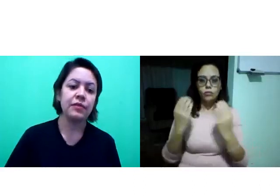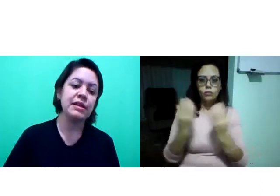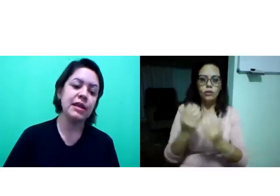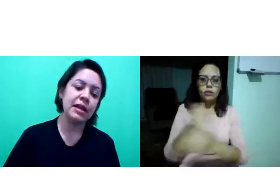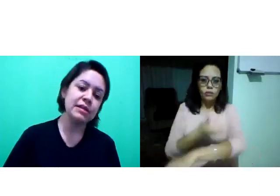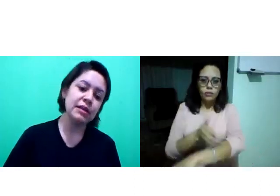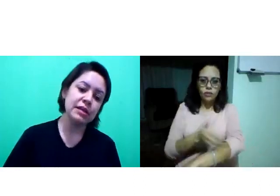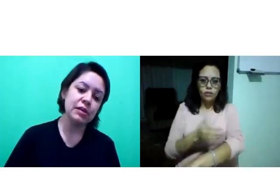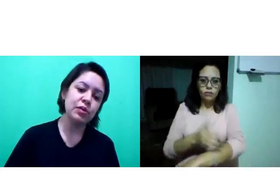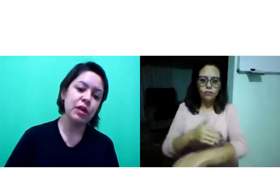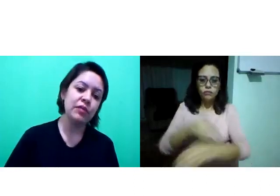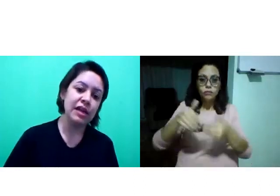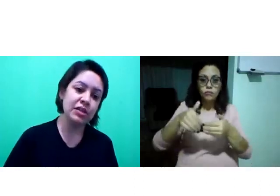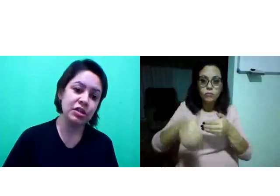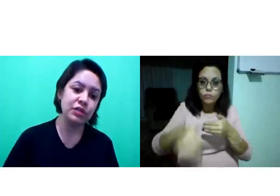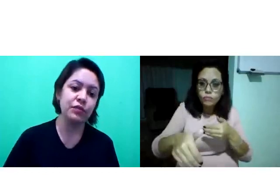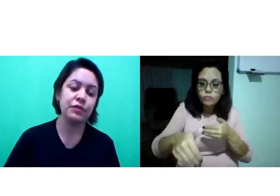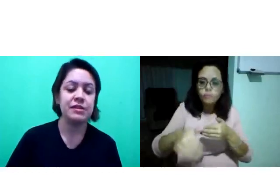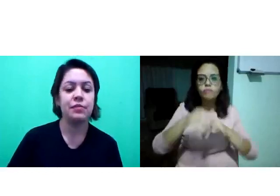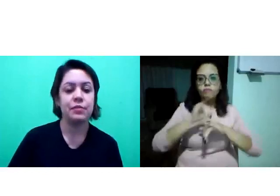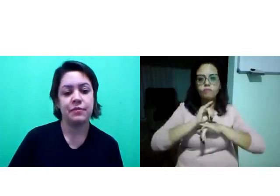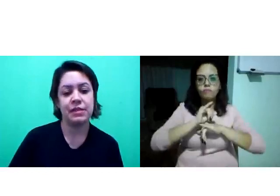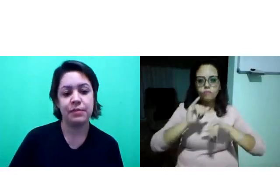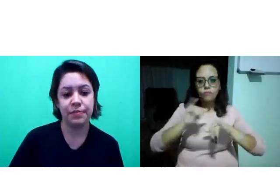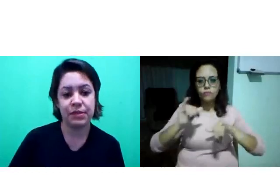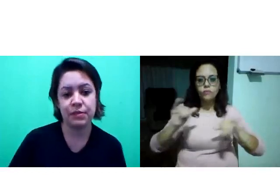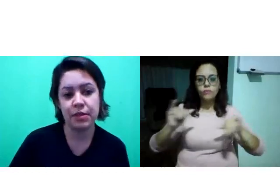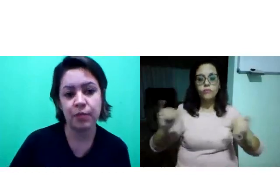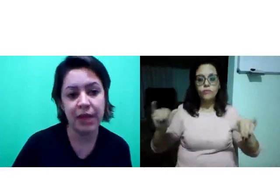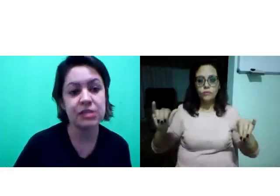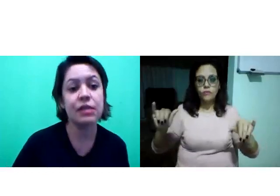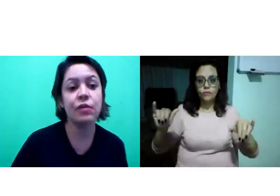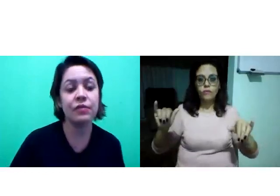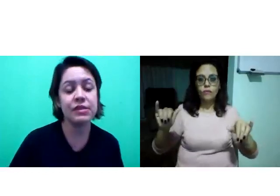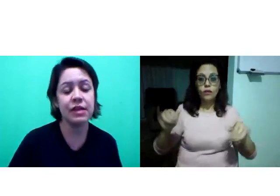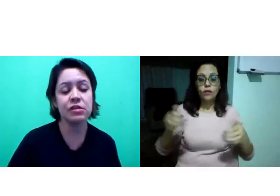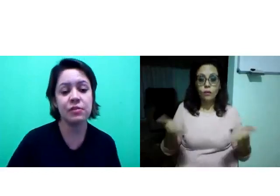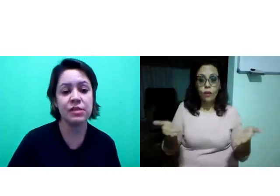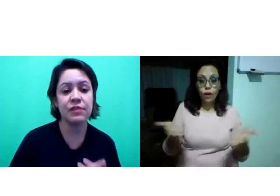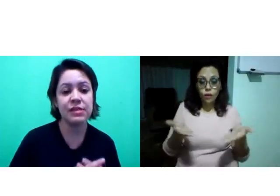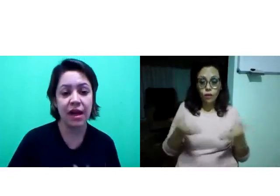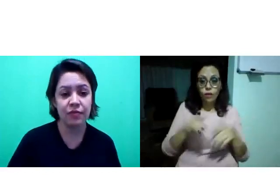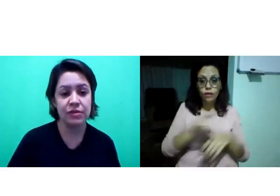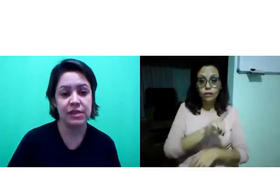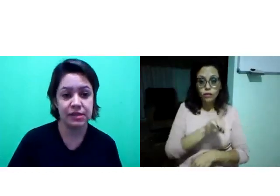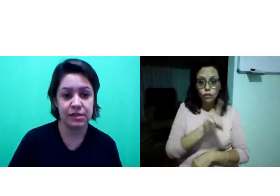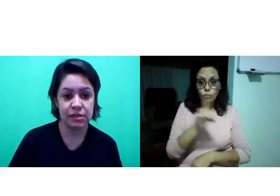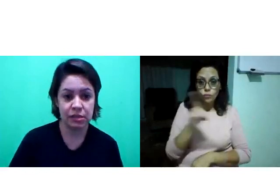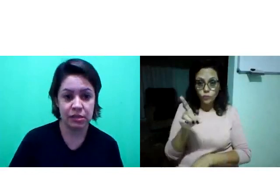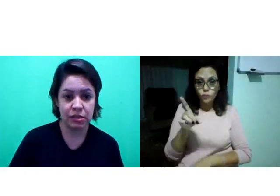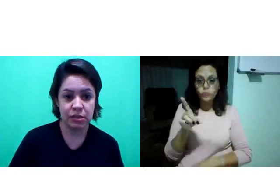que vai ter esse cunho avaliativo. ser, vai ser, vai ser um prático. Serão avisar, nós vamos avisar